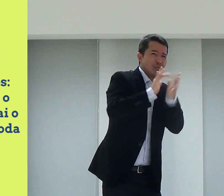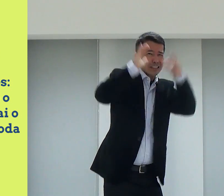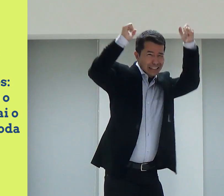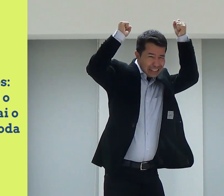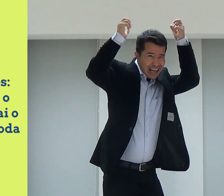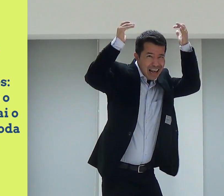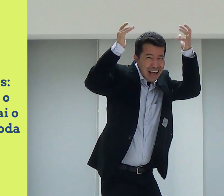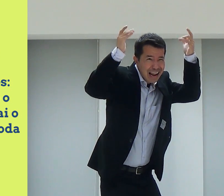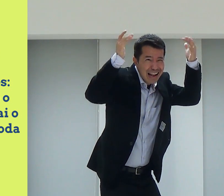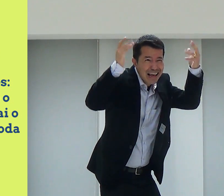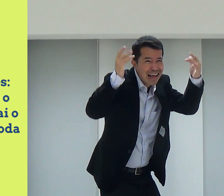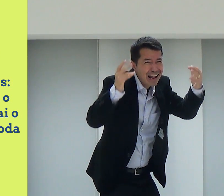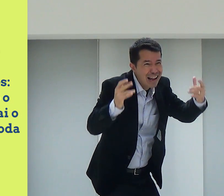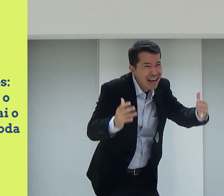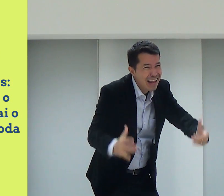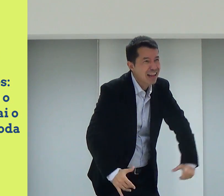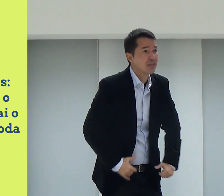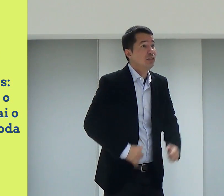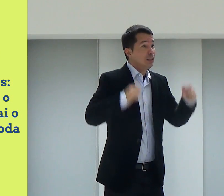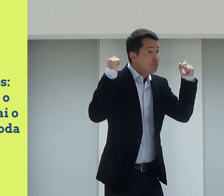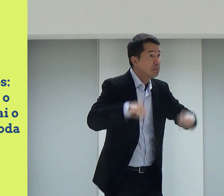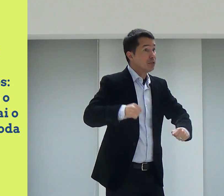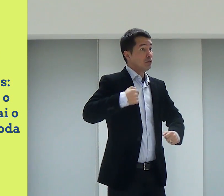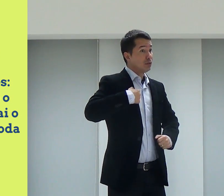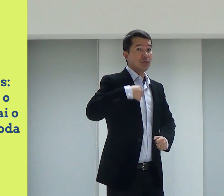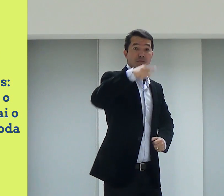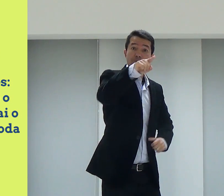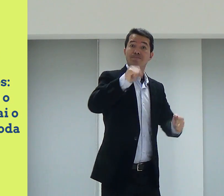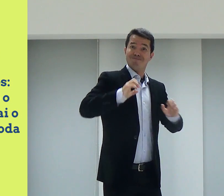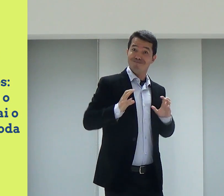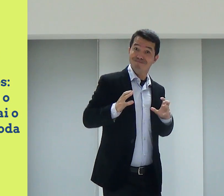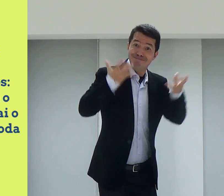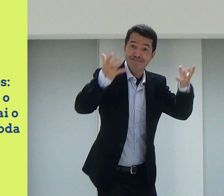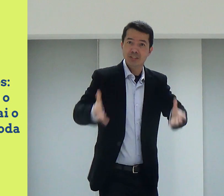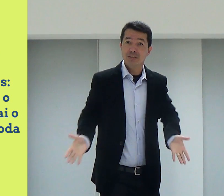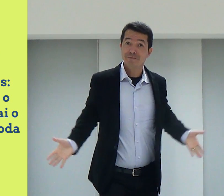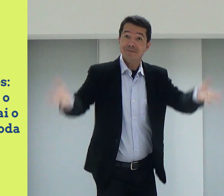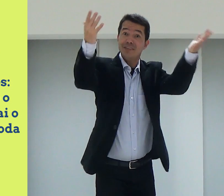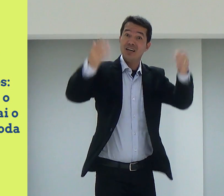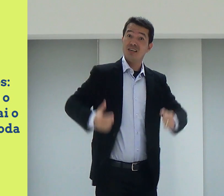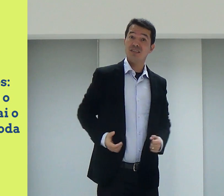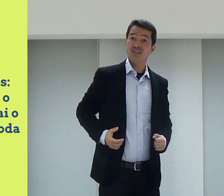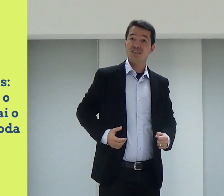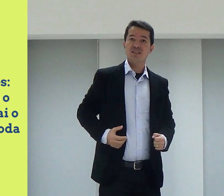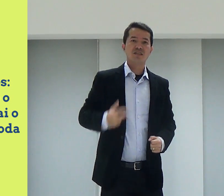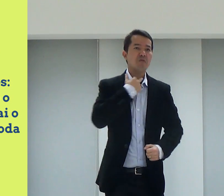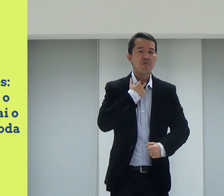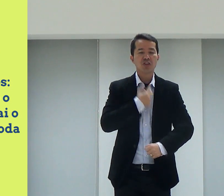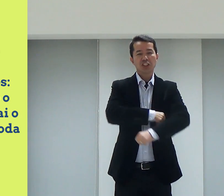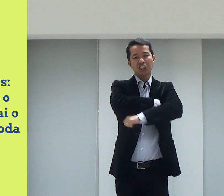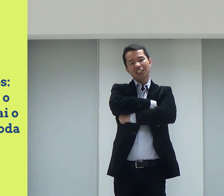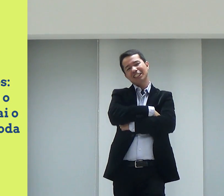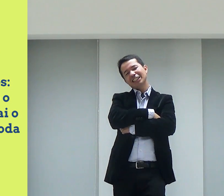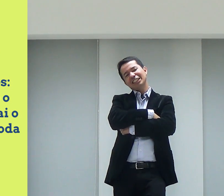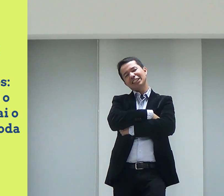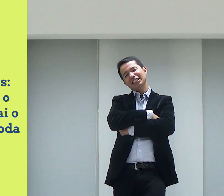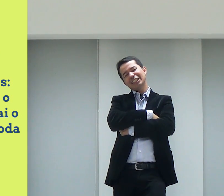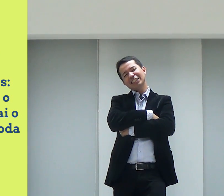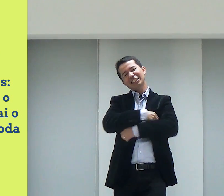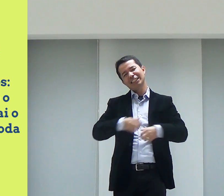Jesus, falar a história dele, explicar tudo. A gente precisa, eu e você, precisamos ter coragem de ir? Você não pode cruzar o